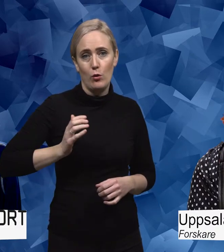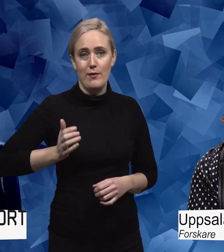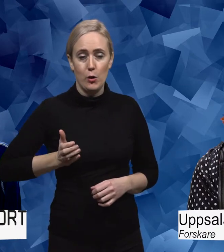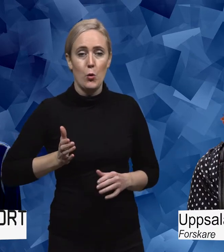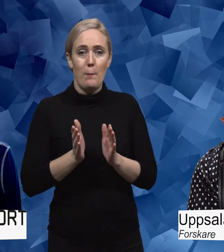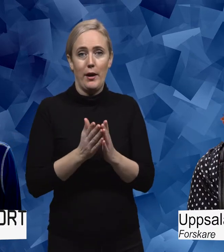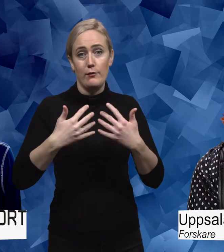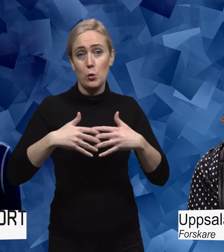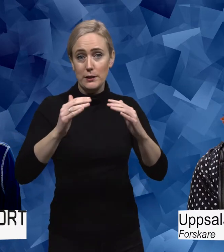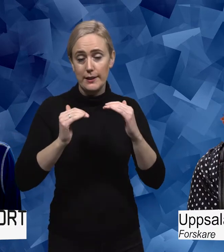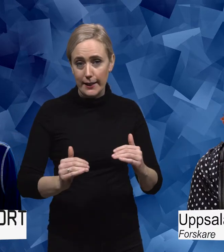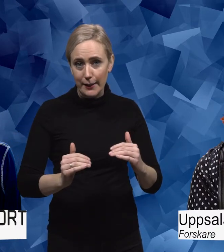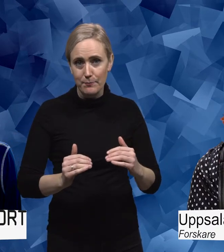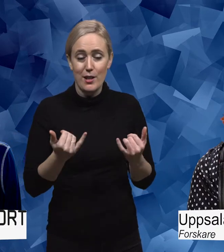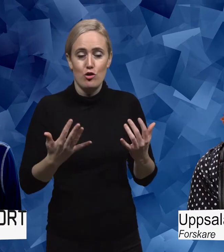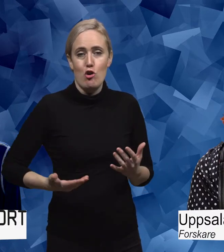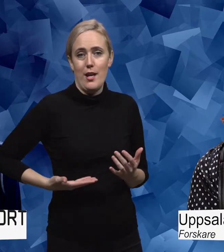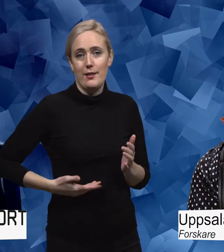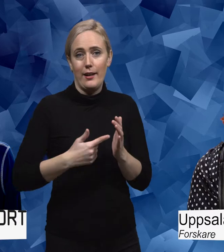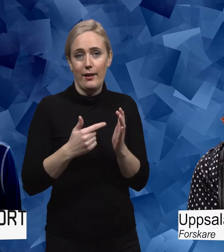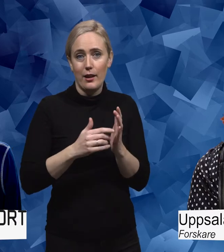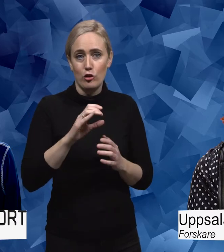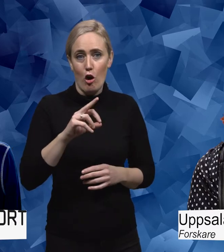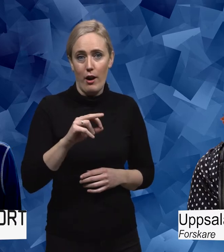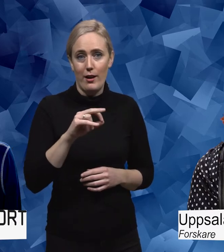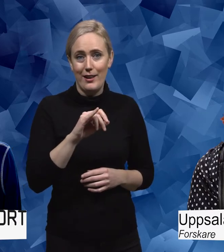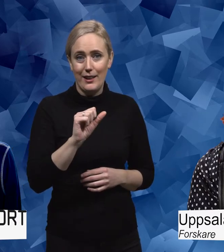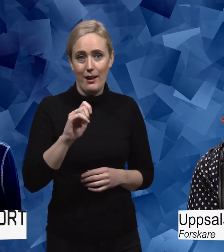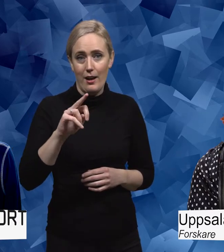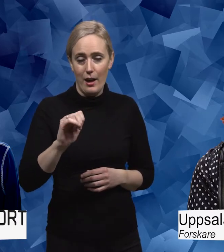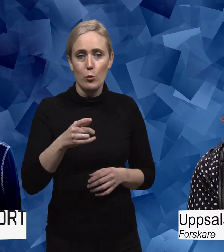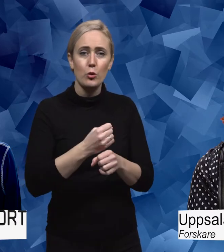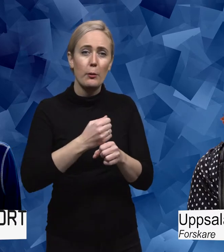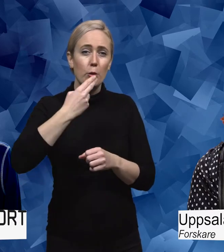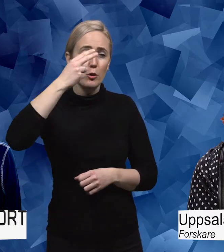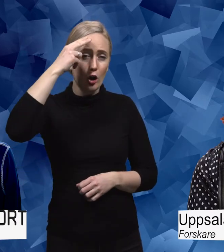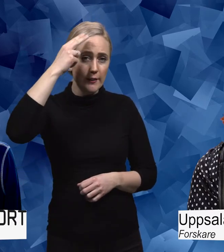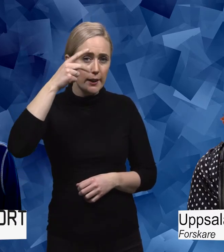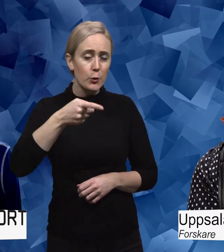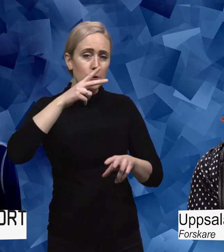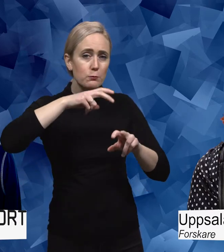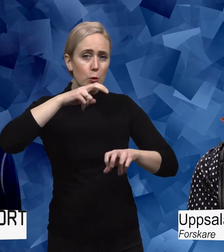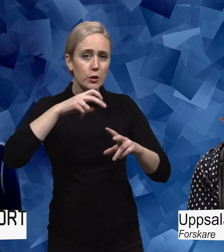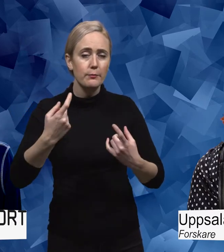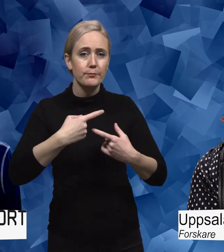med olika funktionsnedsättningar. Dagens gäst heter Sara Riggare och jobbar vid Uppsala universitet och bland annat forskar om hur personer med